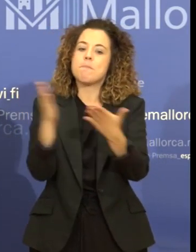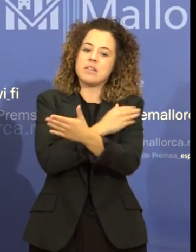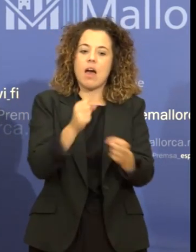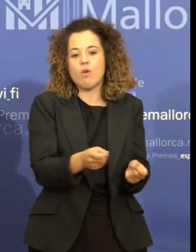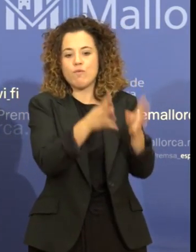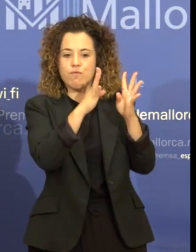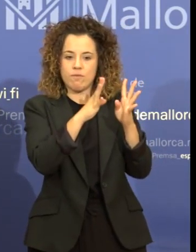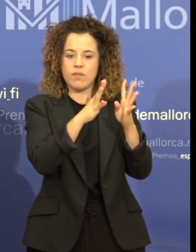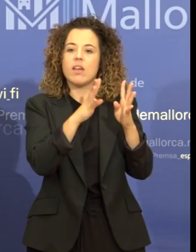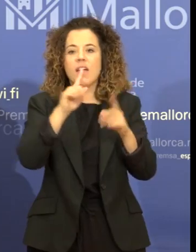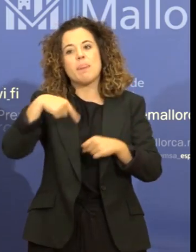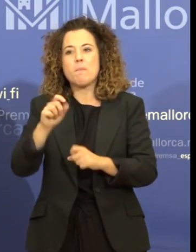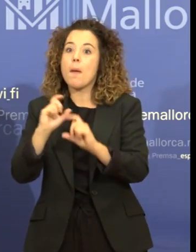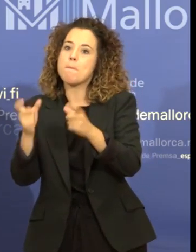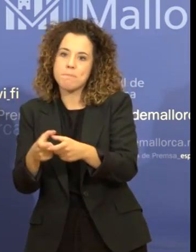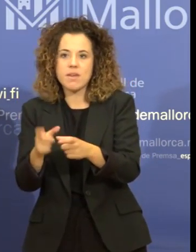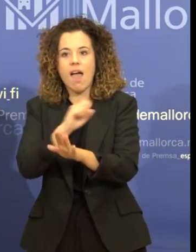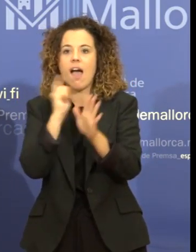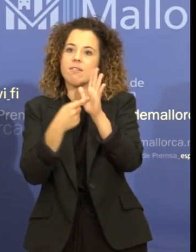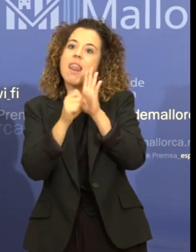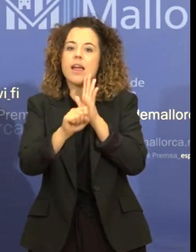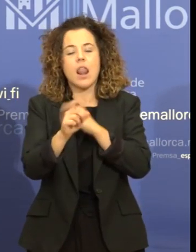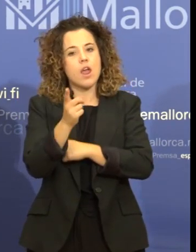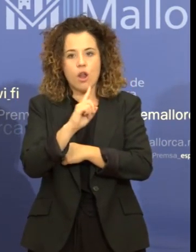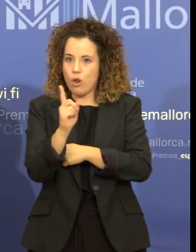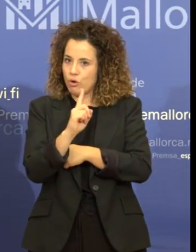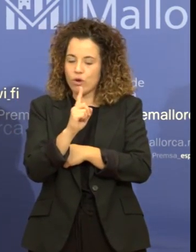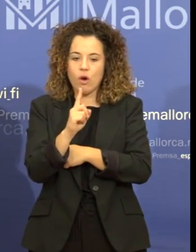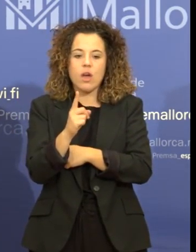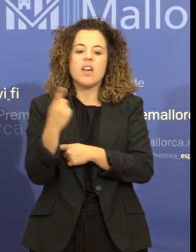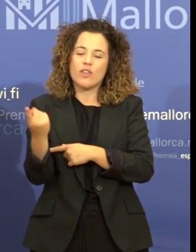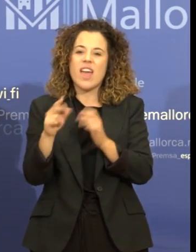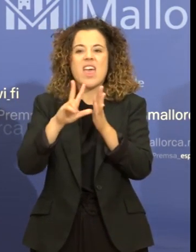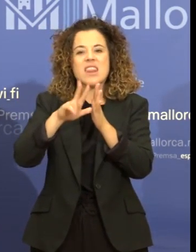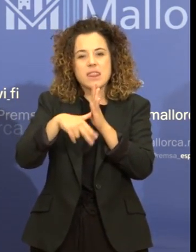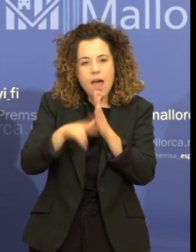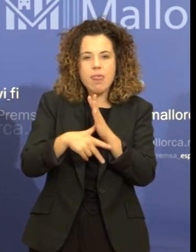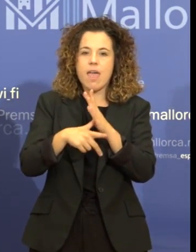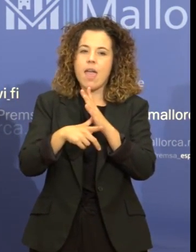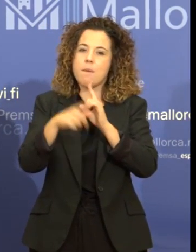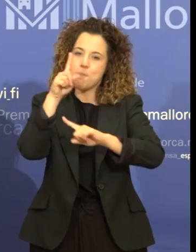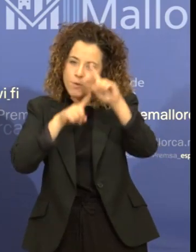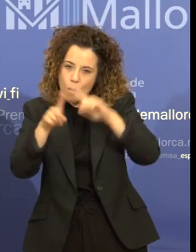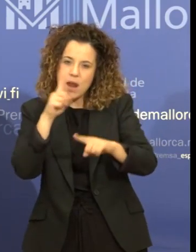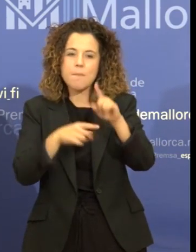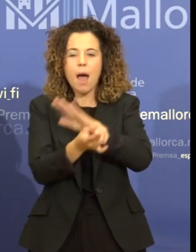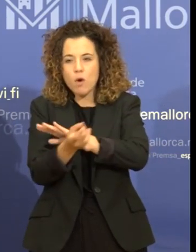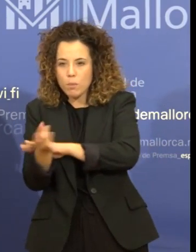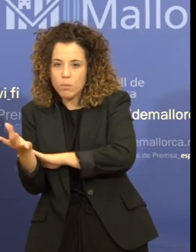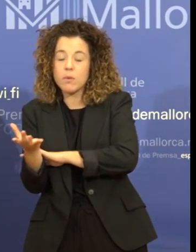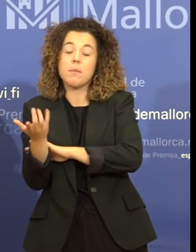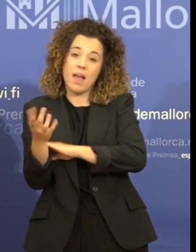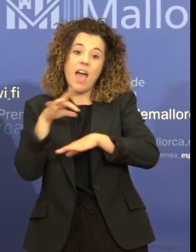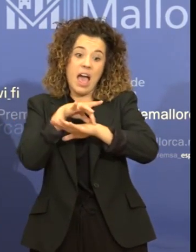una vegada que s'obre il·legal ja ha acabat, tot s'acomplica molt més, tant per l'agència com també